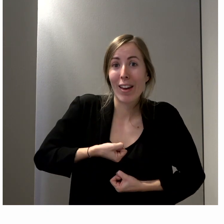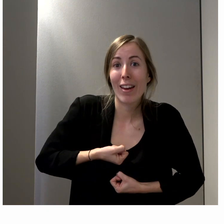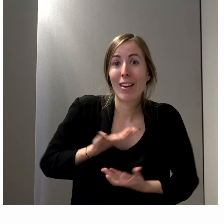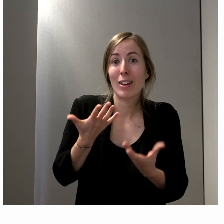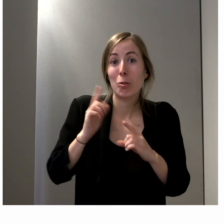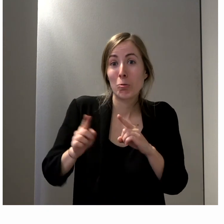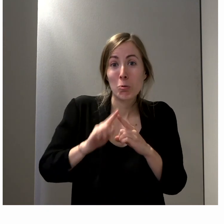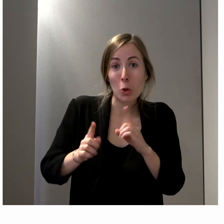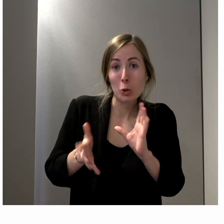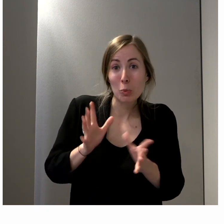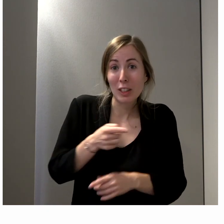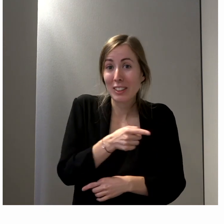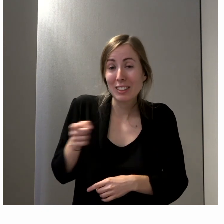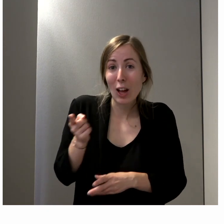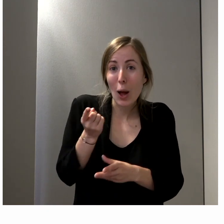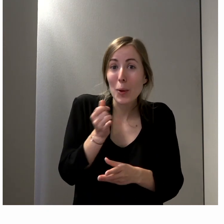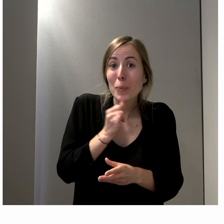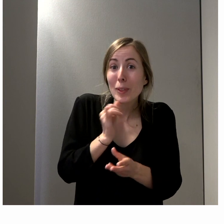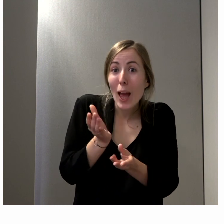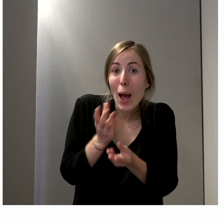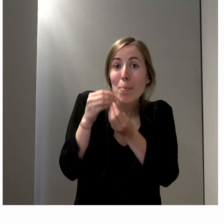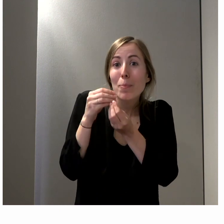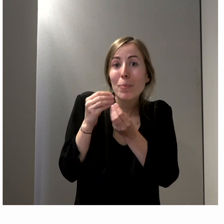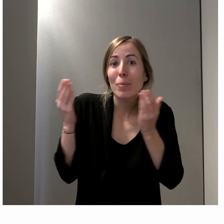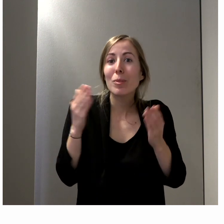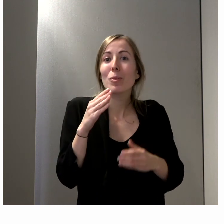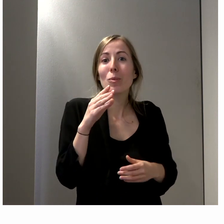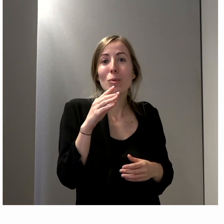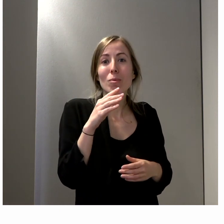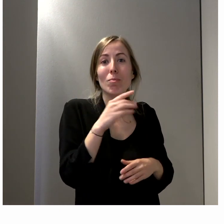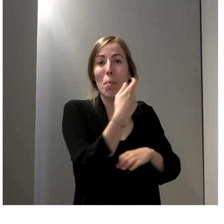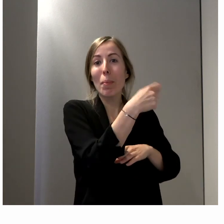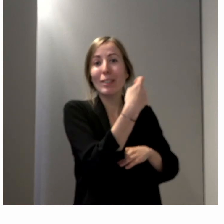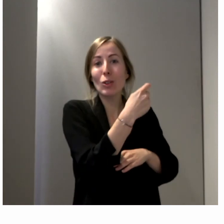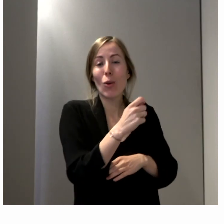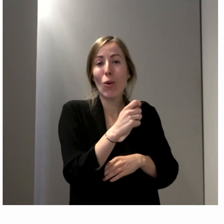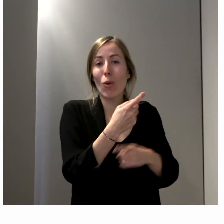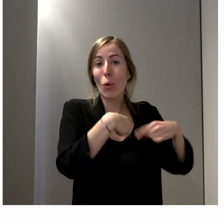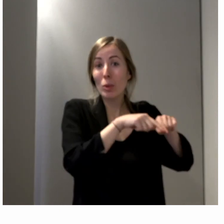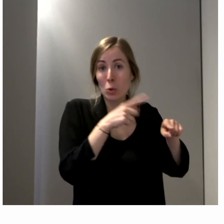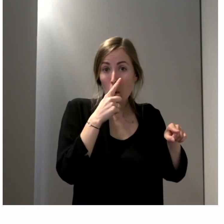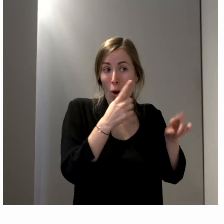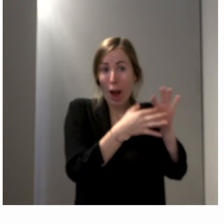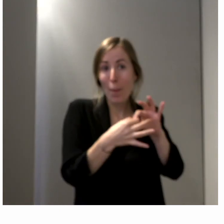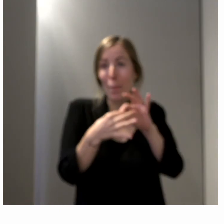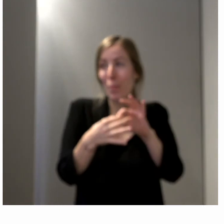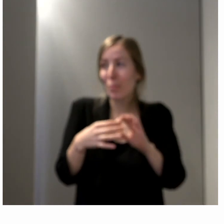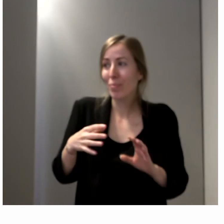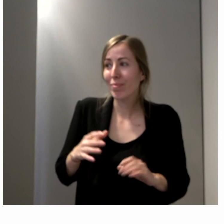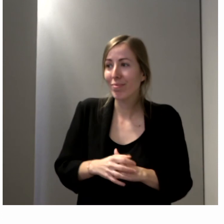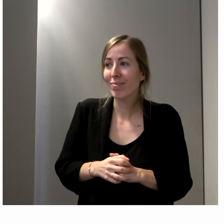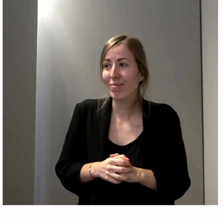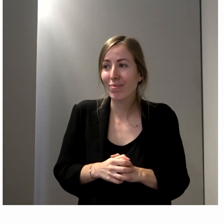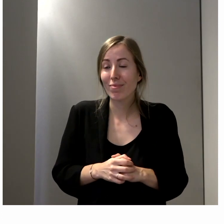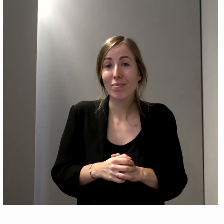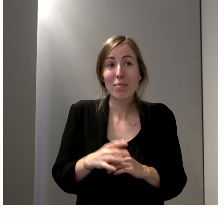juste nous redire un petit complément par rapport à ce qu'a dit Mathieu Châtelain ? J'ai l'impression qu'on n'a plus de temps. Donc,